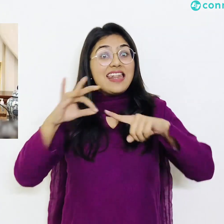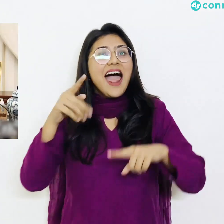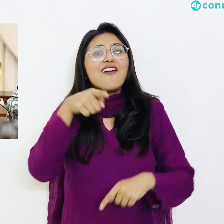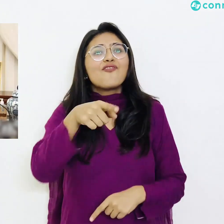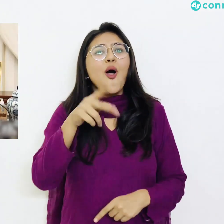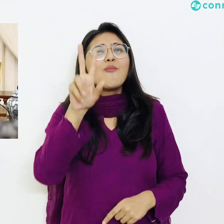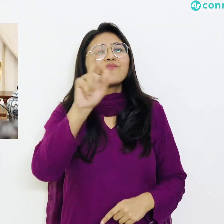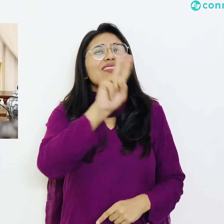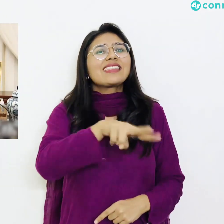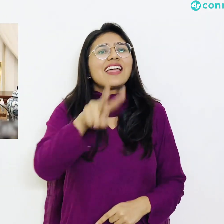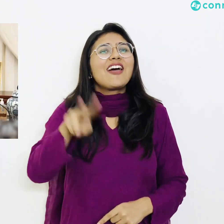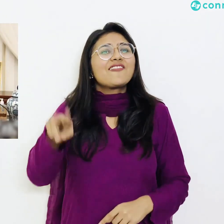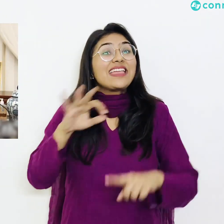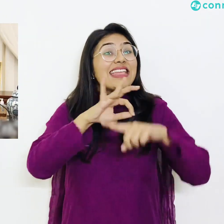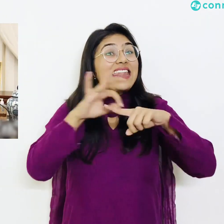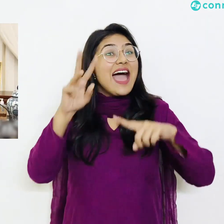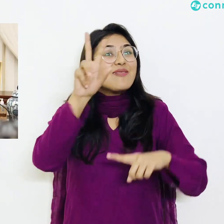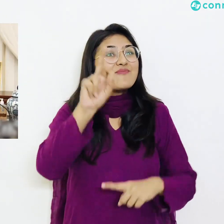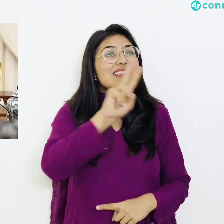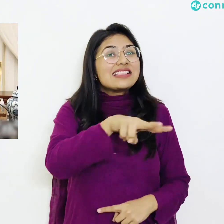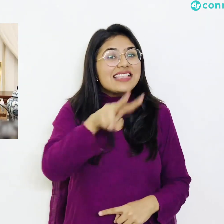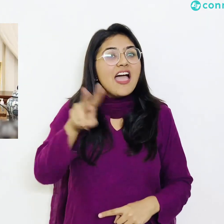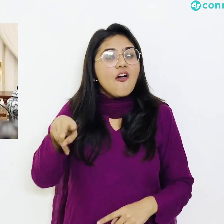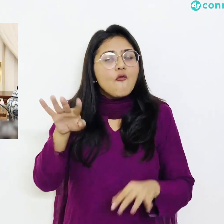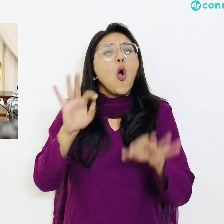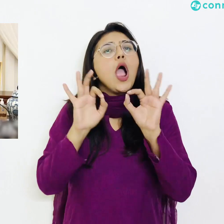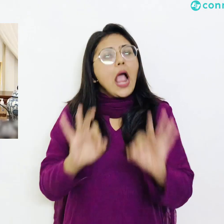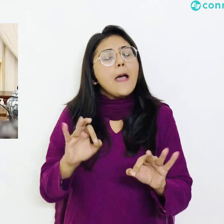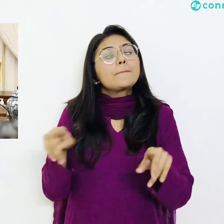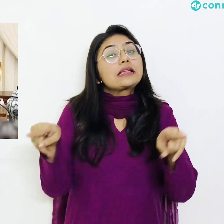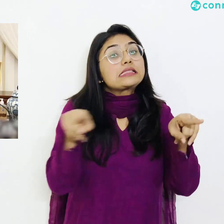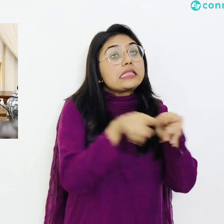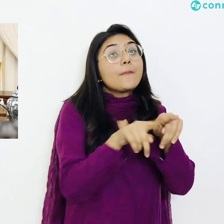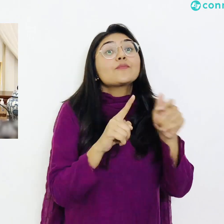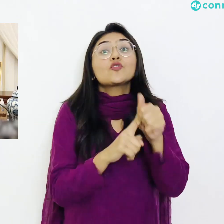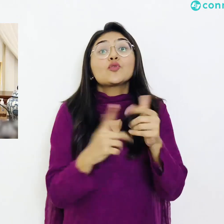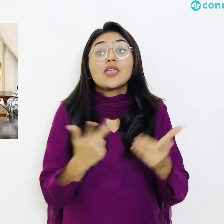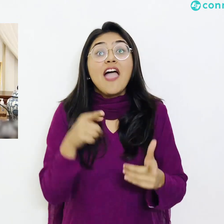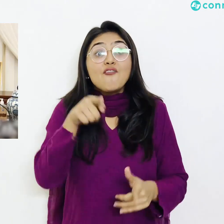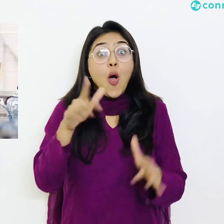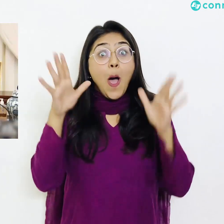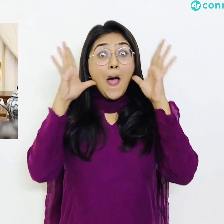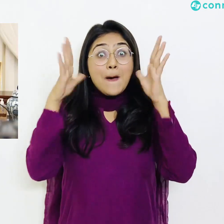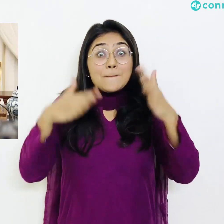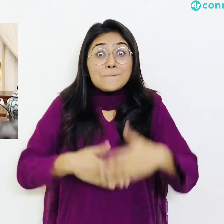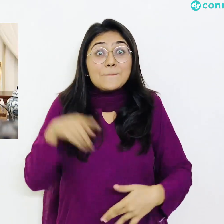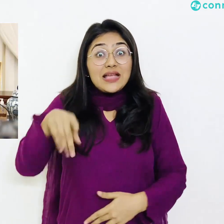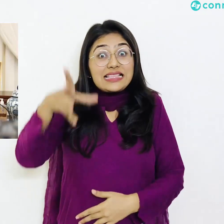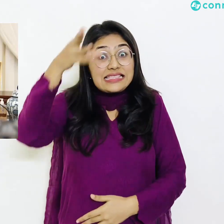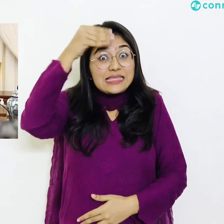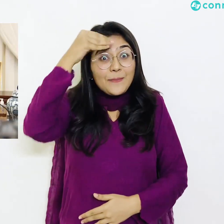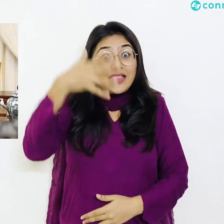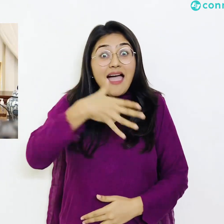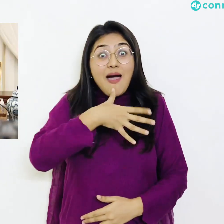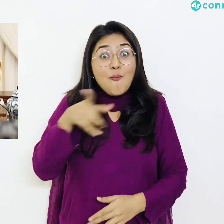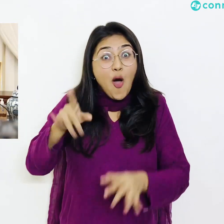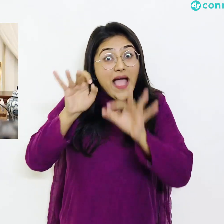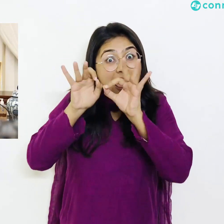اس کے لیے بھی یہی پروسیجر اپنایا جائے گا کہ جو متعین لوگ ہیں مسجد میں وہ تراویہ ساجد میں پڑھیں